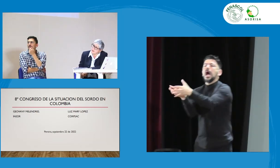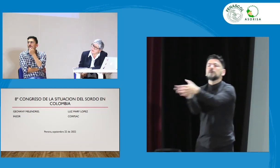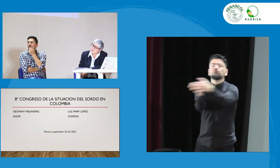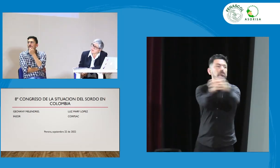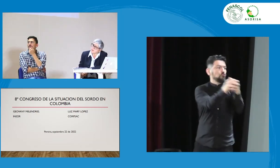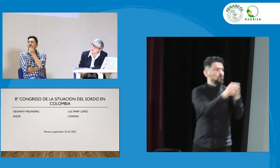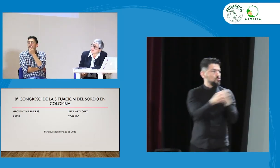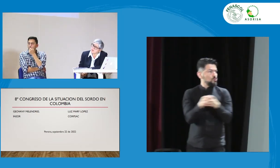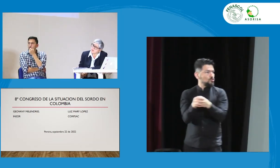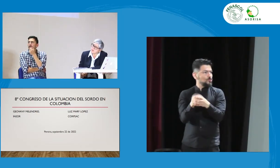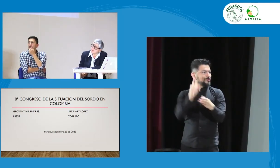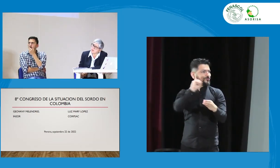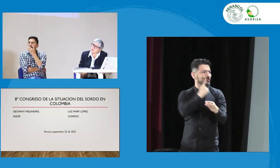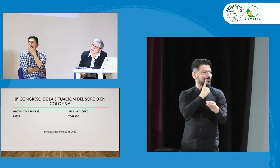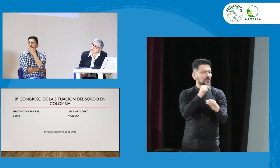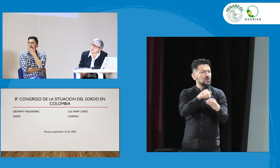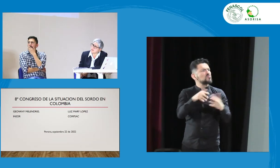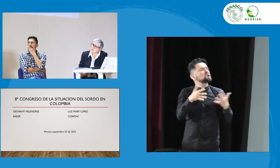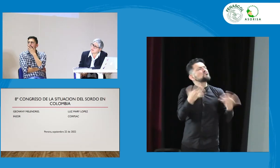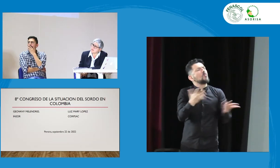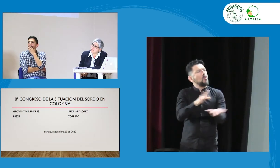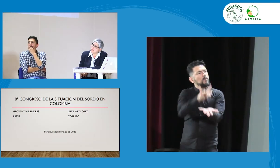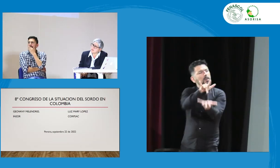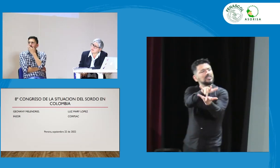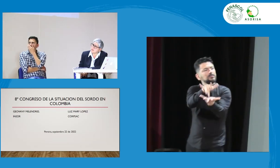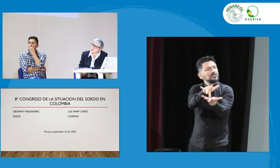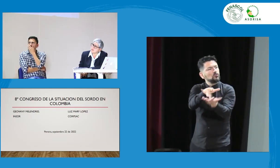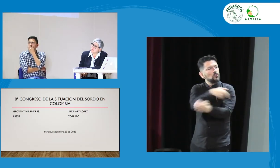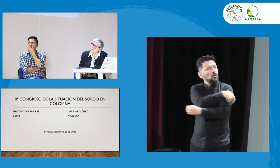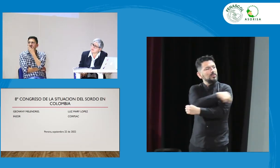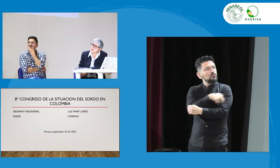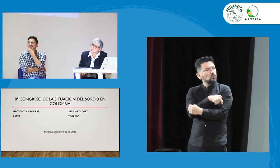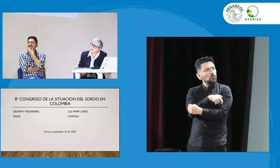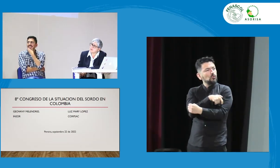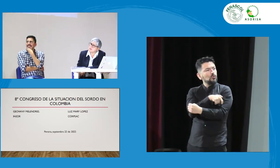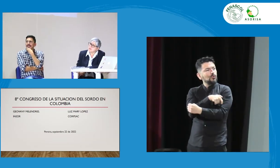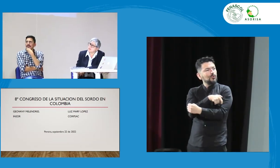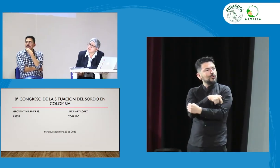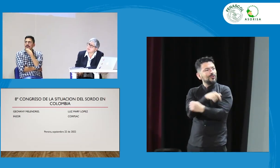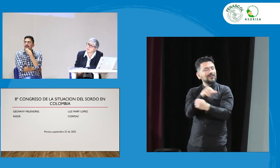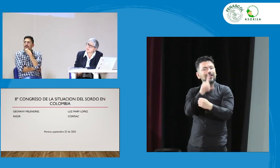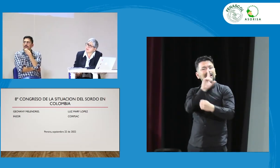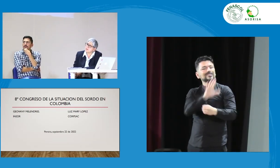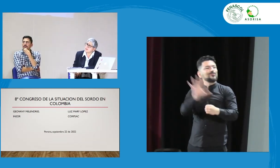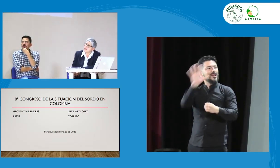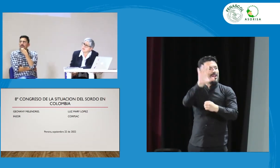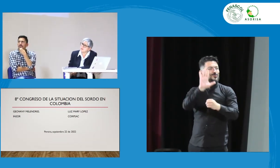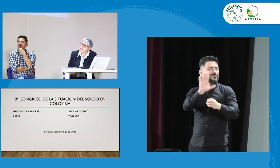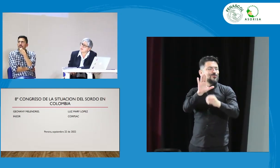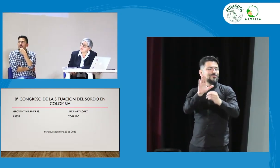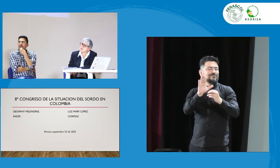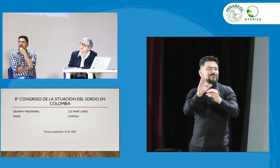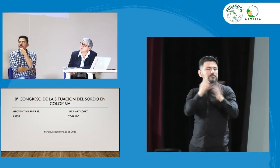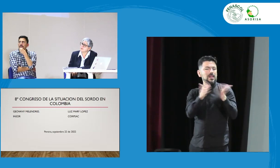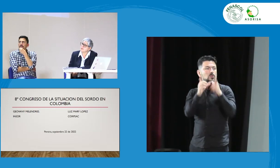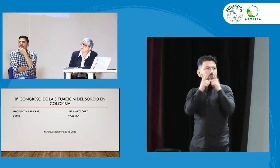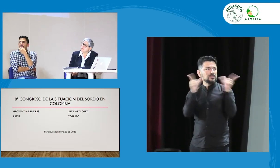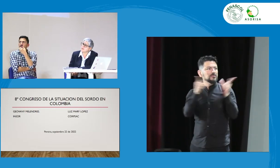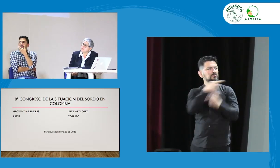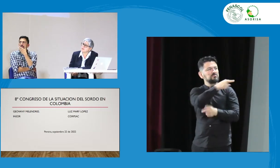respecto a las asociaciones para personas sordas, ¿cómo es la participación desde el Comité Nacional